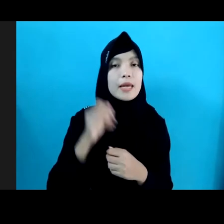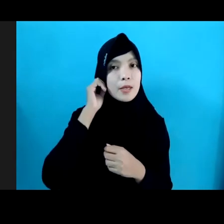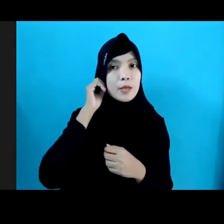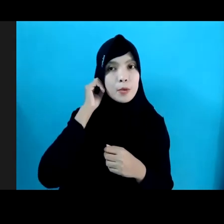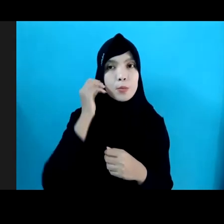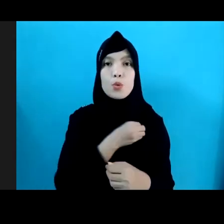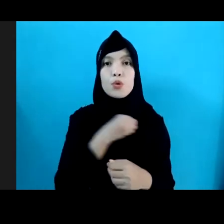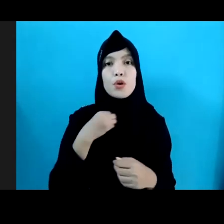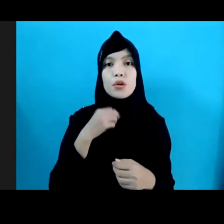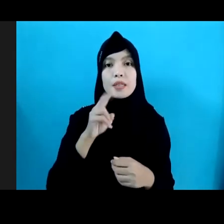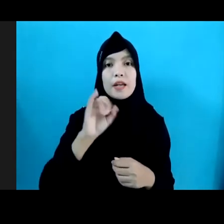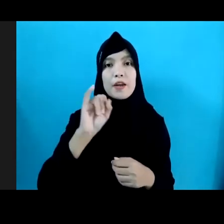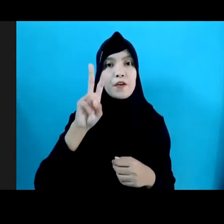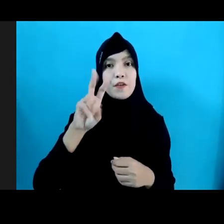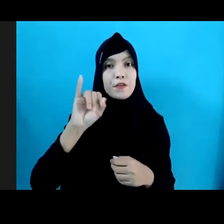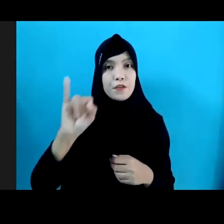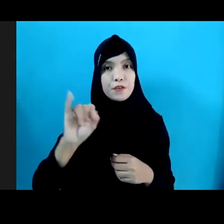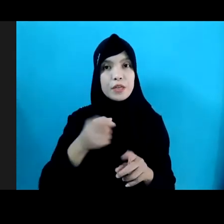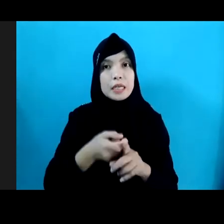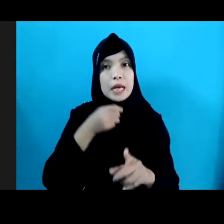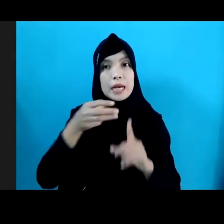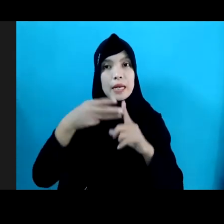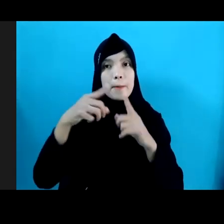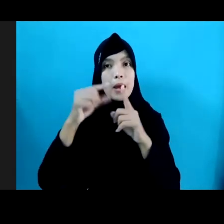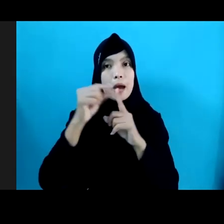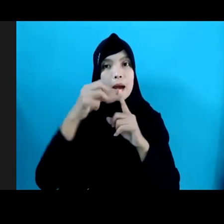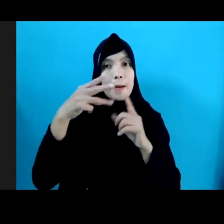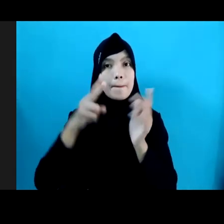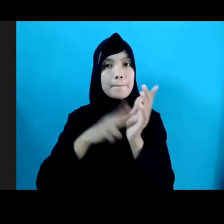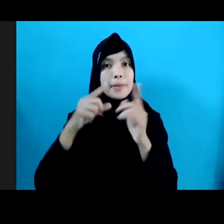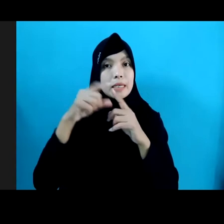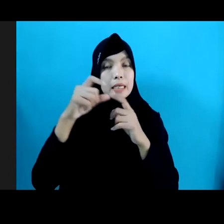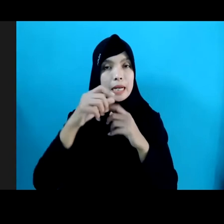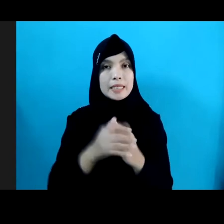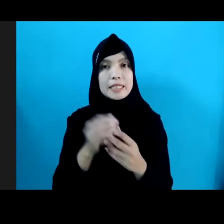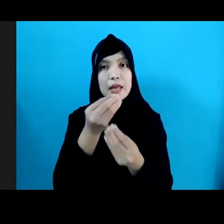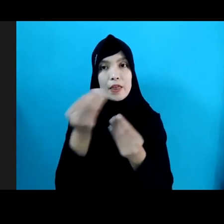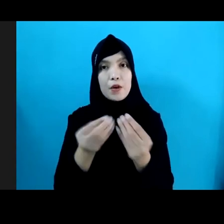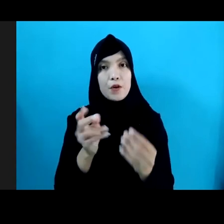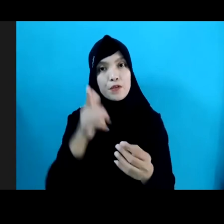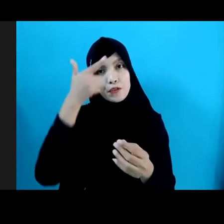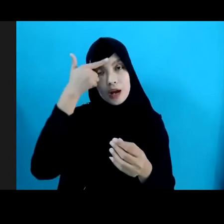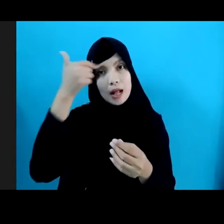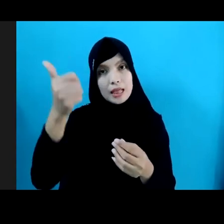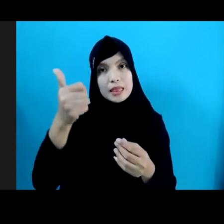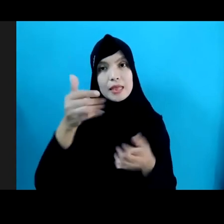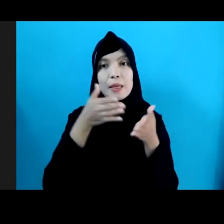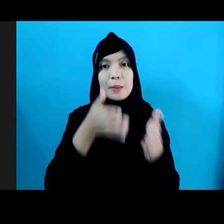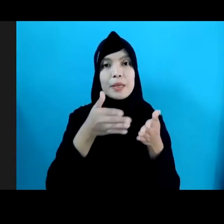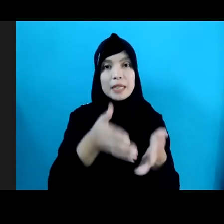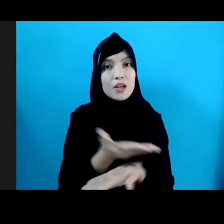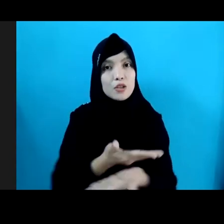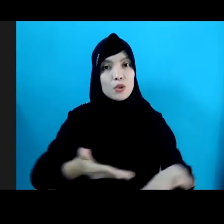Vivi Yulaswati dari Bapenas Selaku staff ahli bidang sosial dan pengentasan kemiskinan